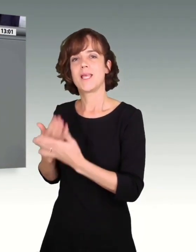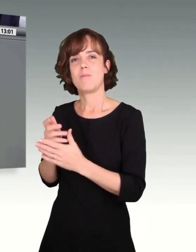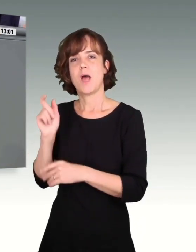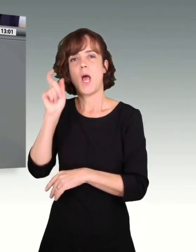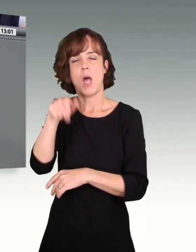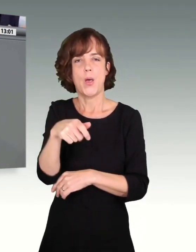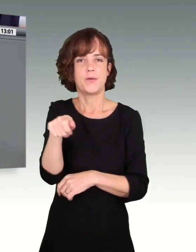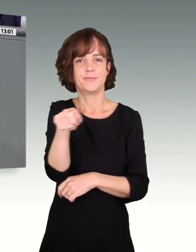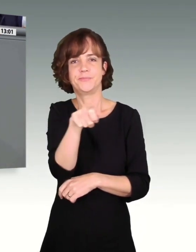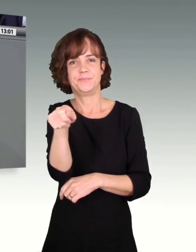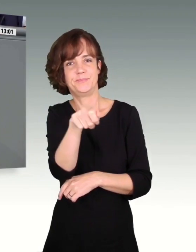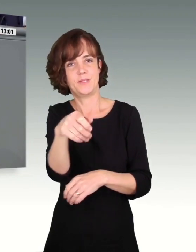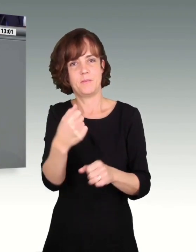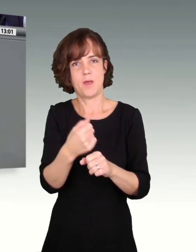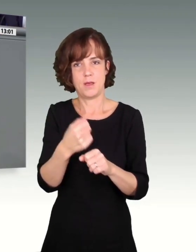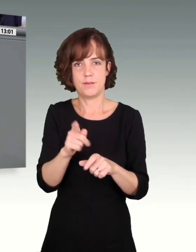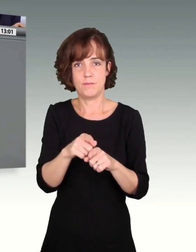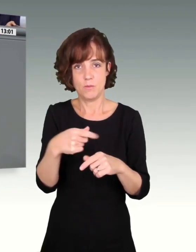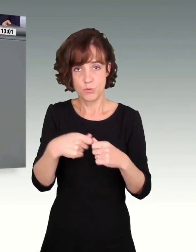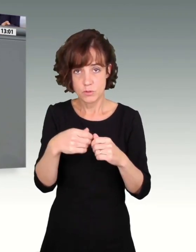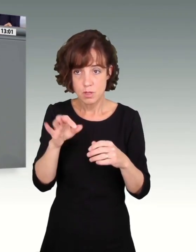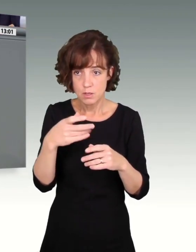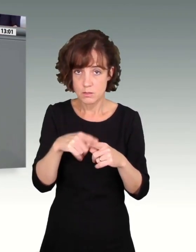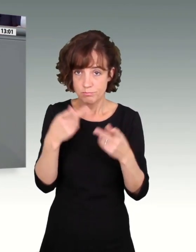gezogen. Ich finde, das sollte er sich nicht gefallen lassen.